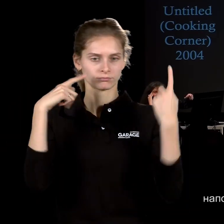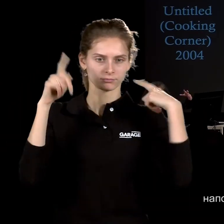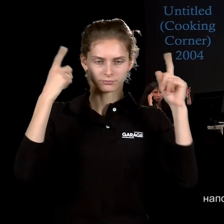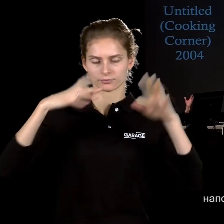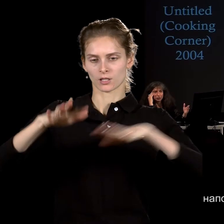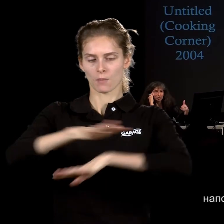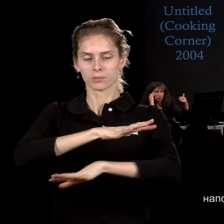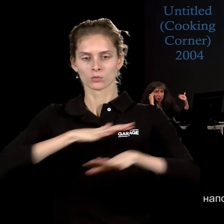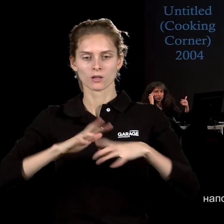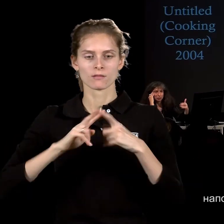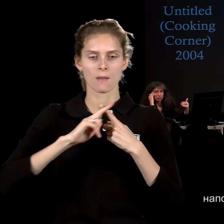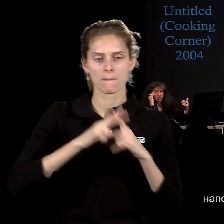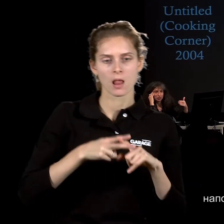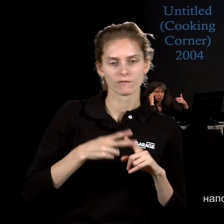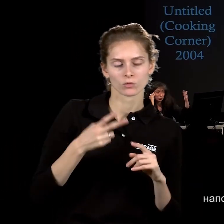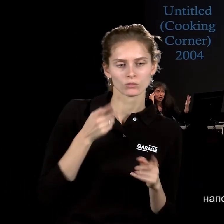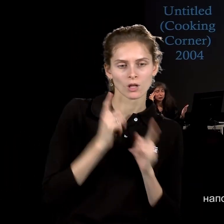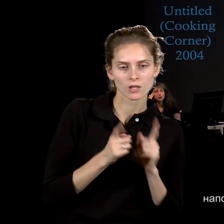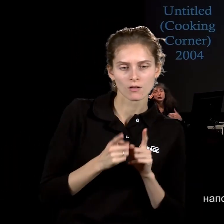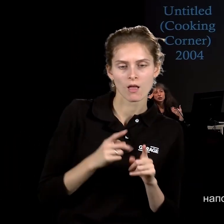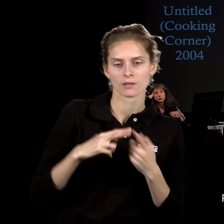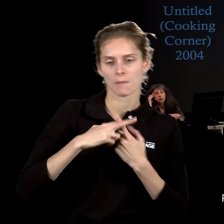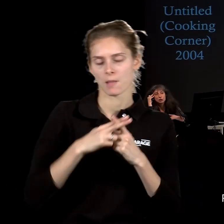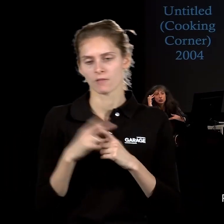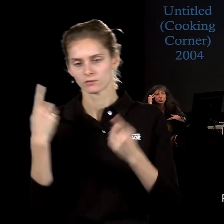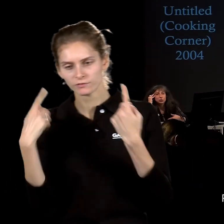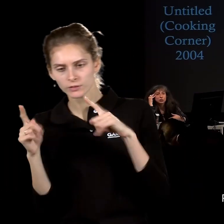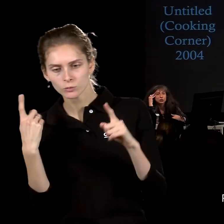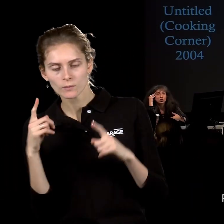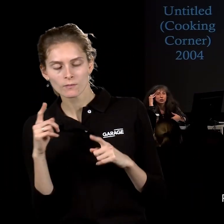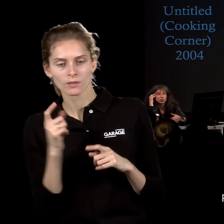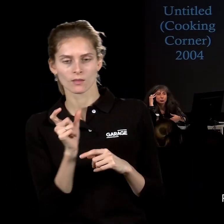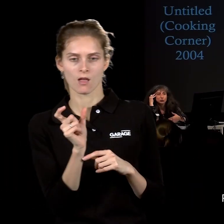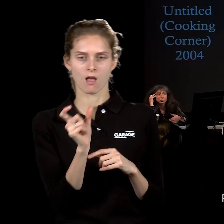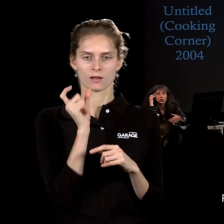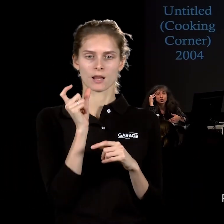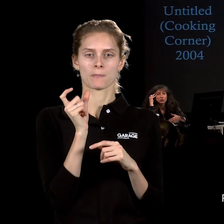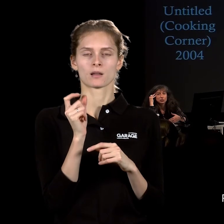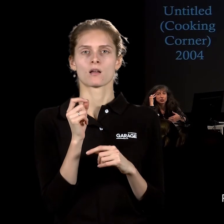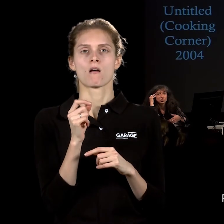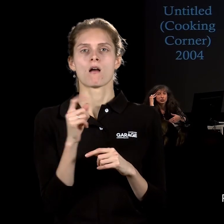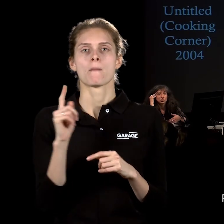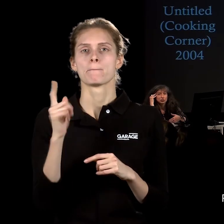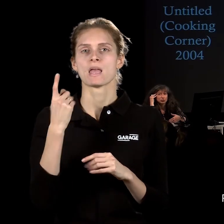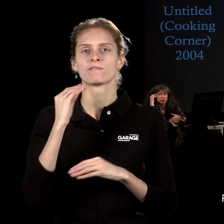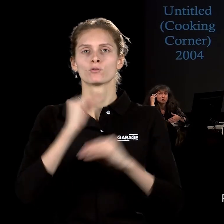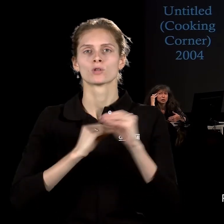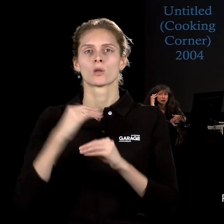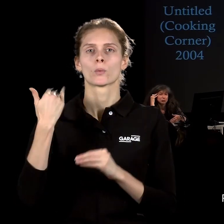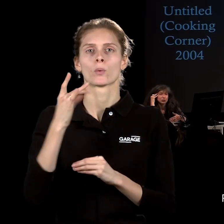пространство, наполовину это подлинные предметы, дополненные люди, это реплика на первой инсталляции Роберта Смитсена, автора